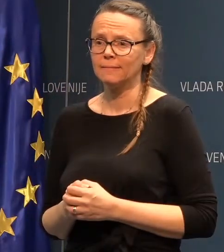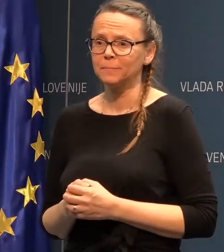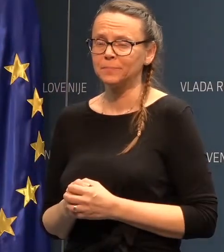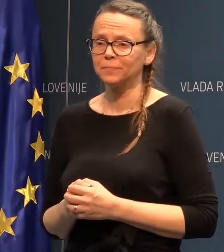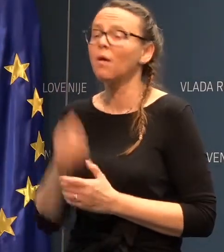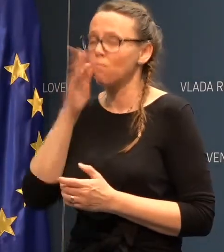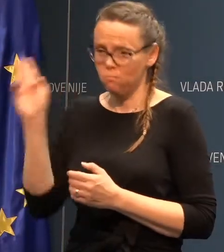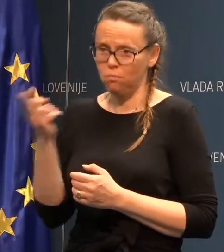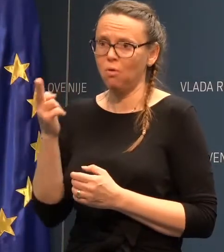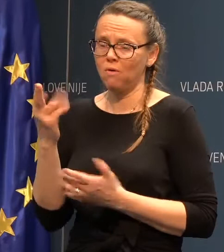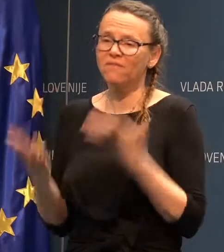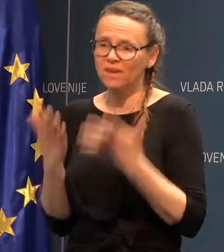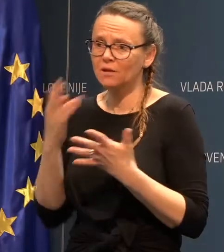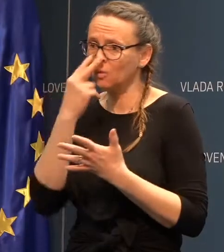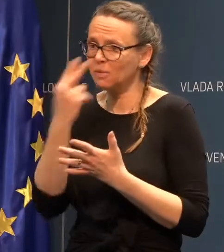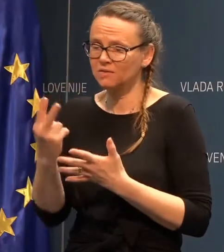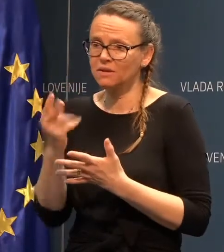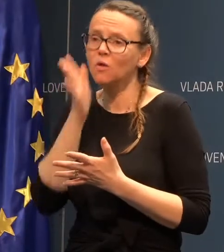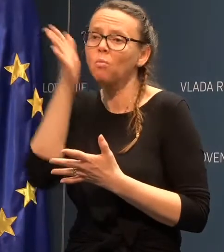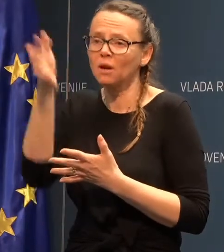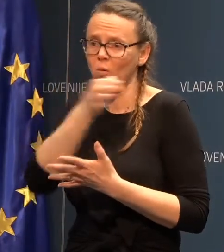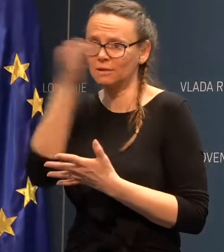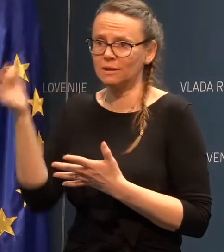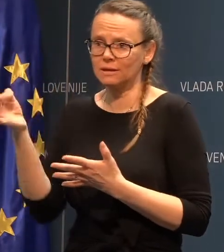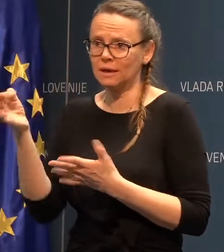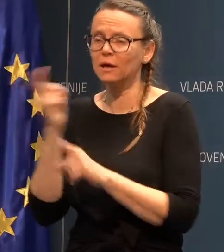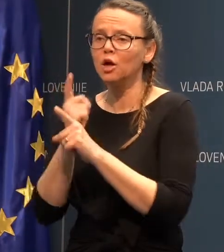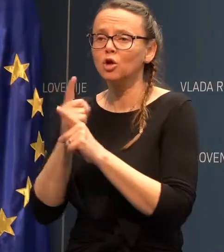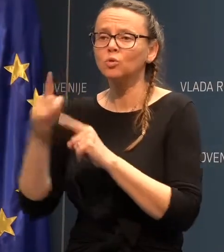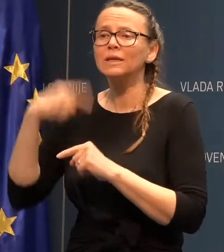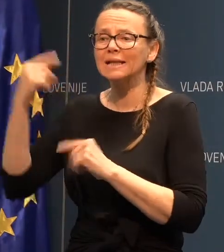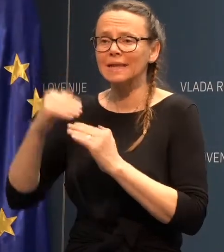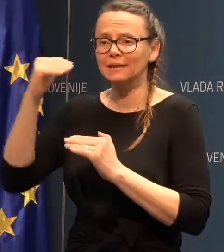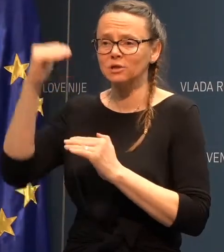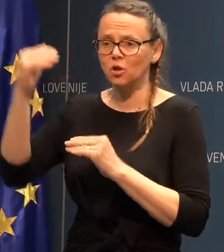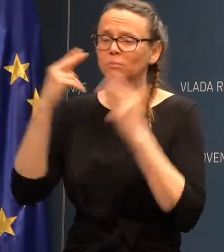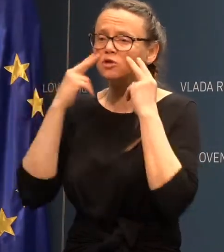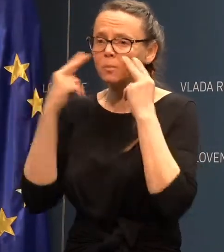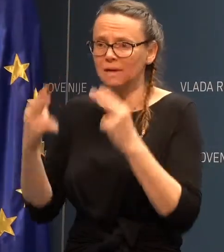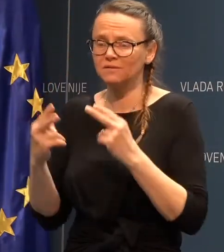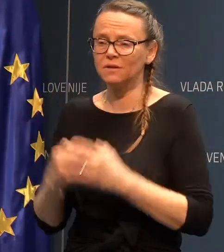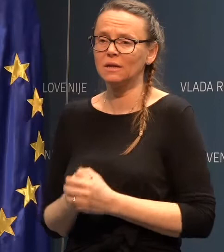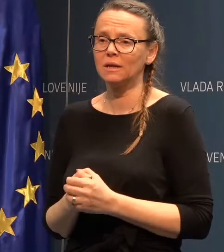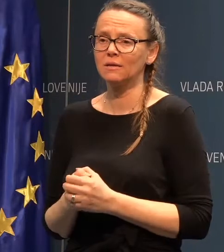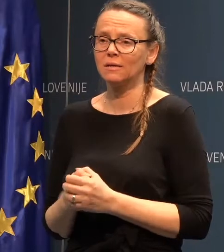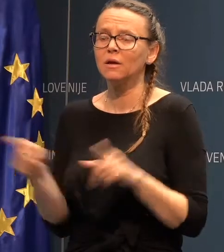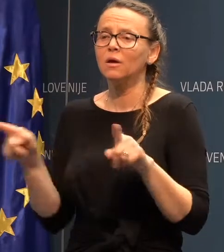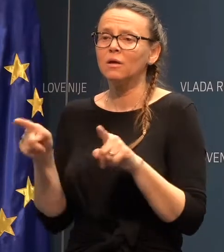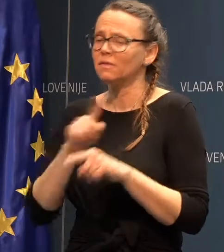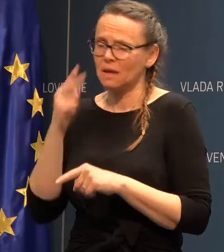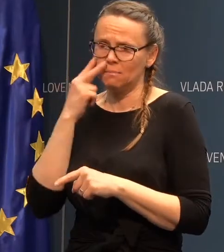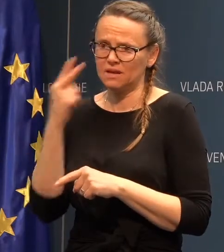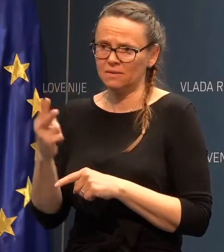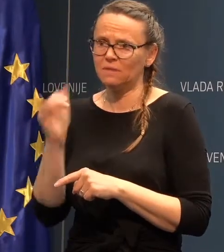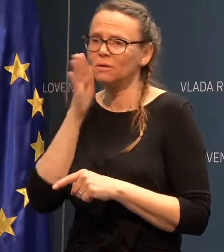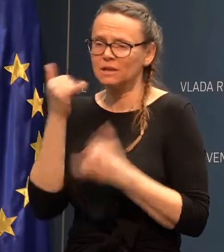Bo sklican sprejetno predvideno v prihodnih dneh, tudi naslednje stopne so predvidene, kot ne predvedevamo,